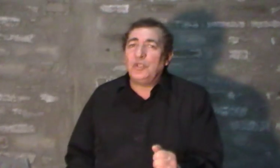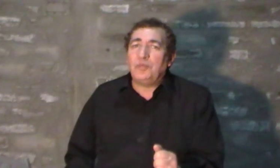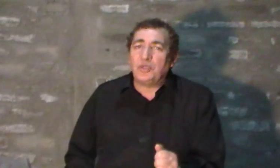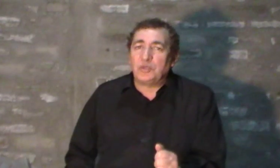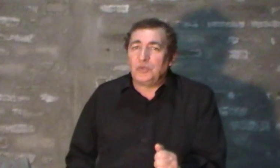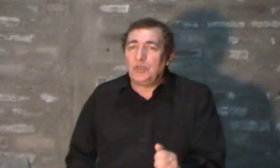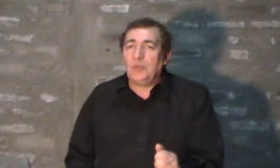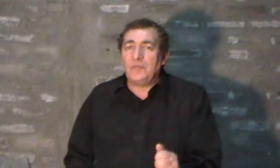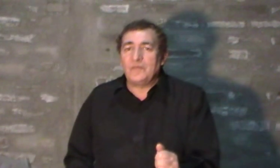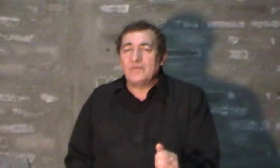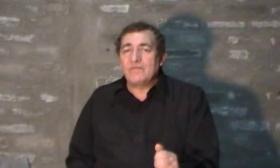y oportuno.